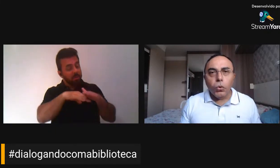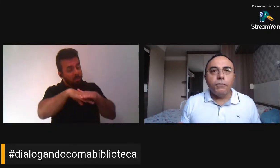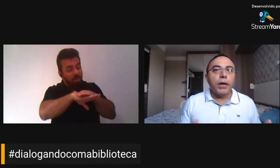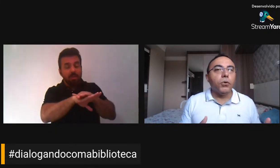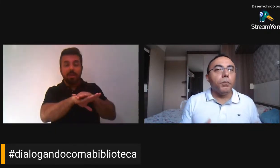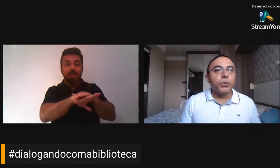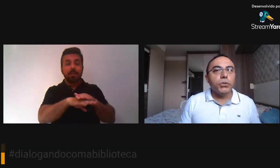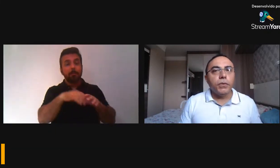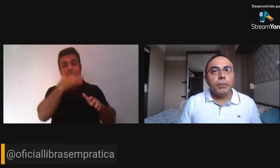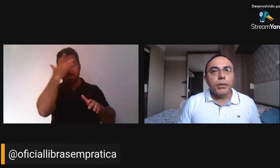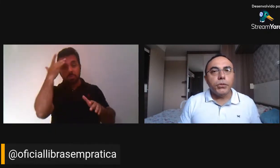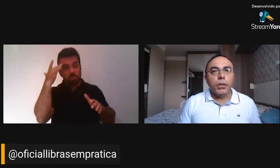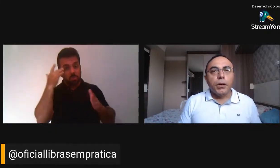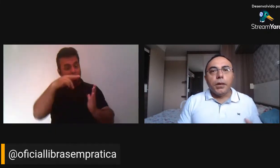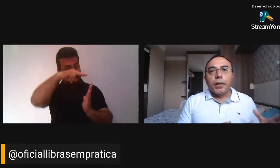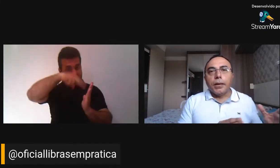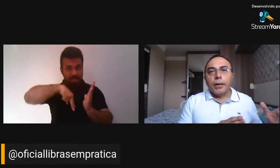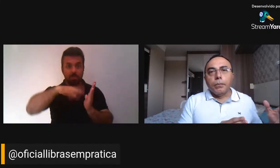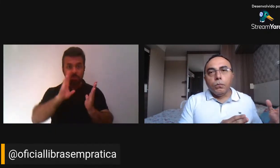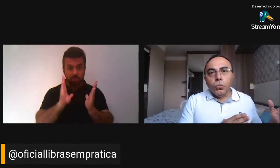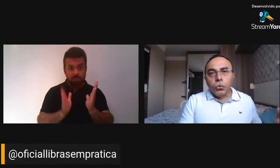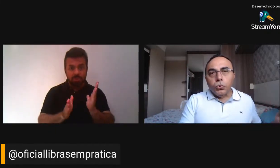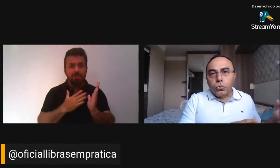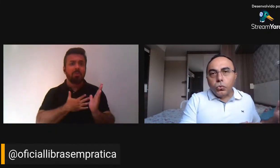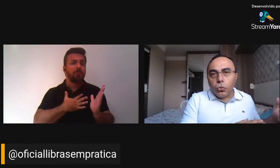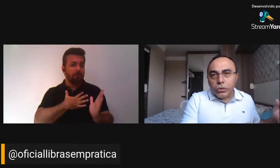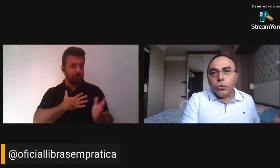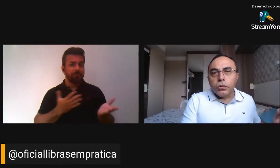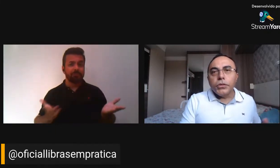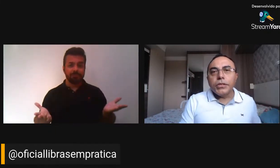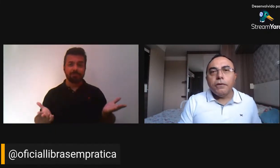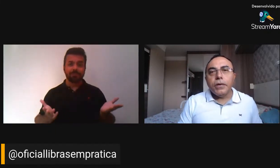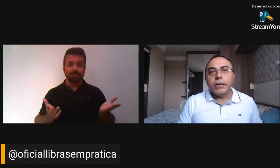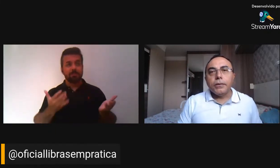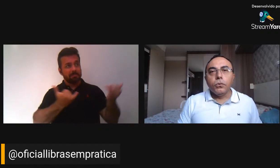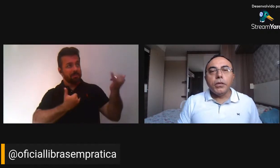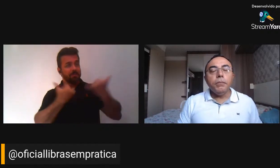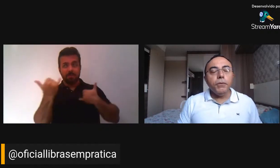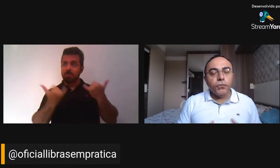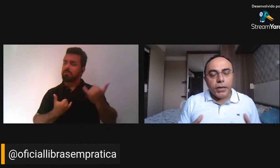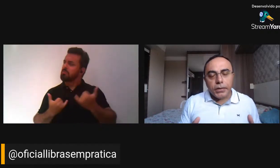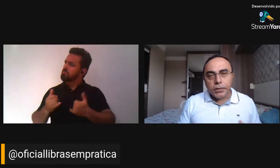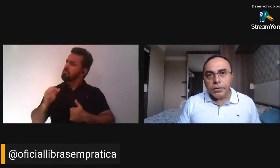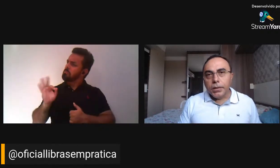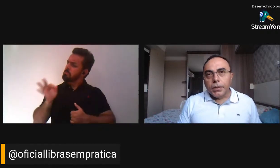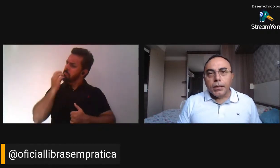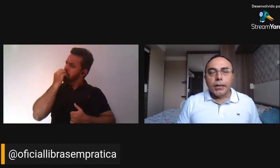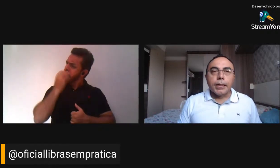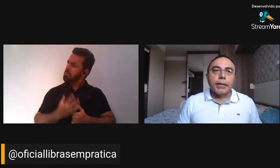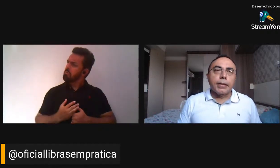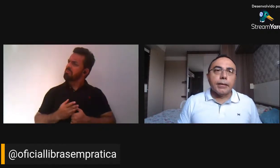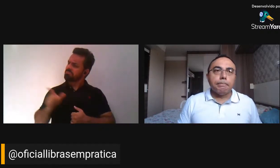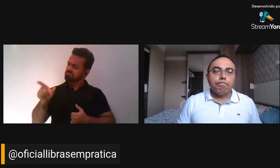gostou, avaliou positivamente muito do conteúdo que estava ali. o que me fez